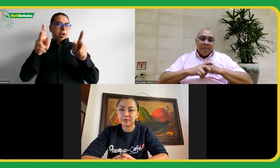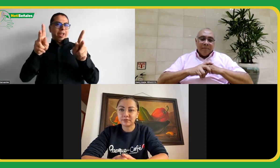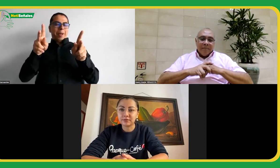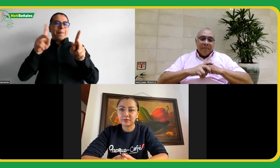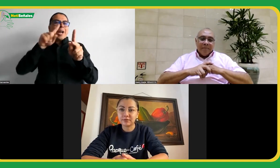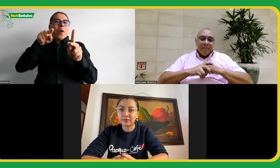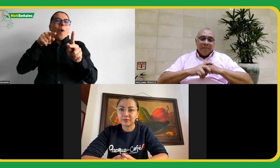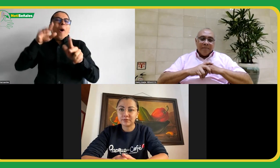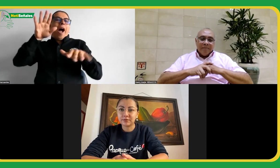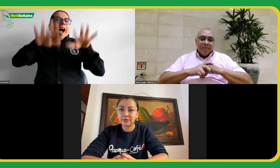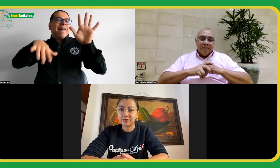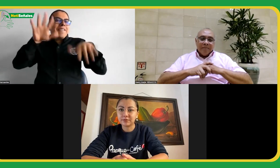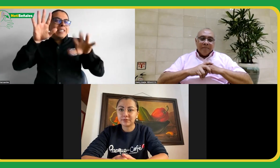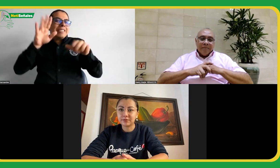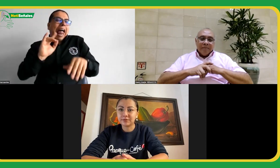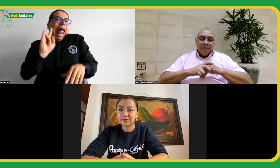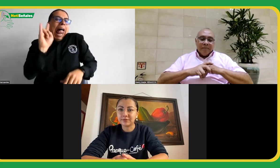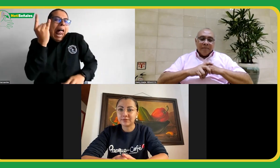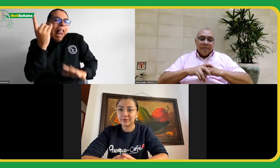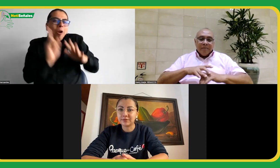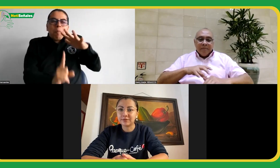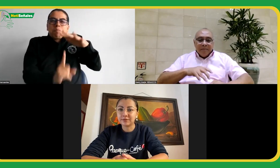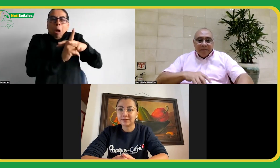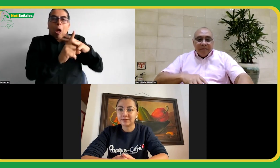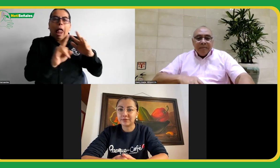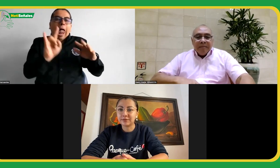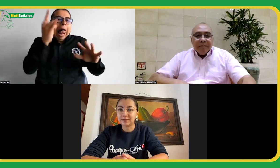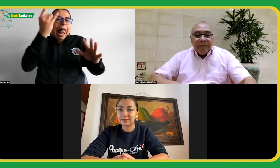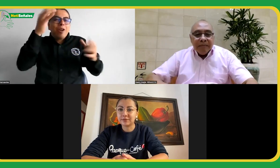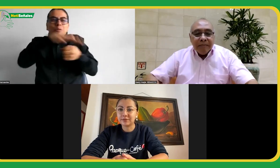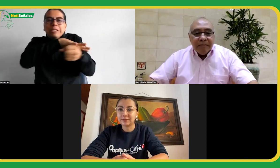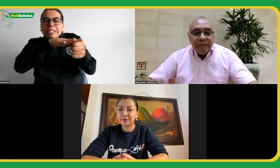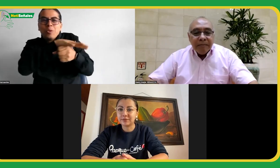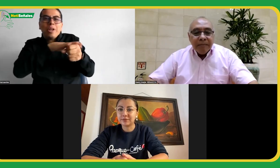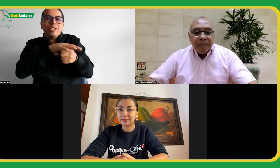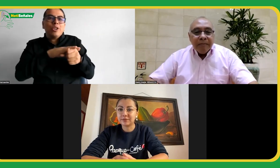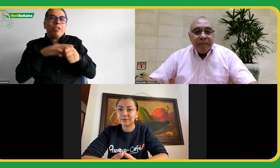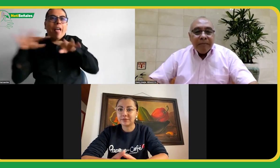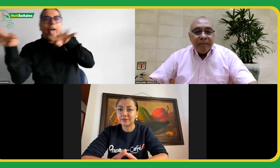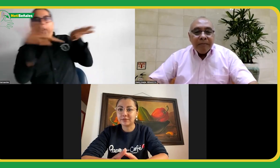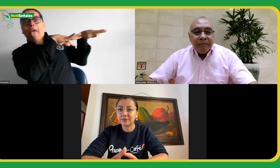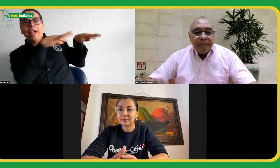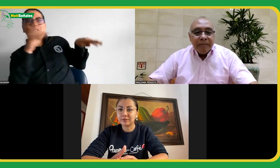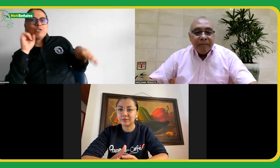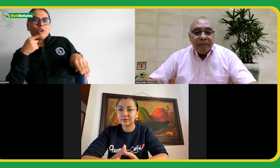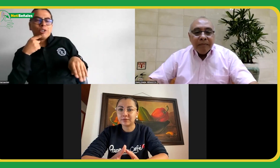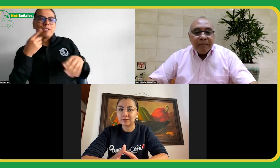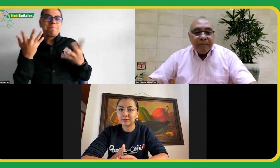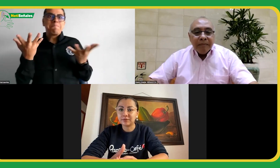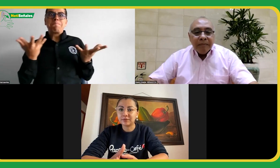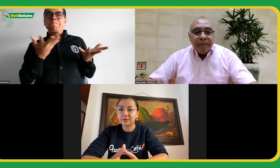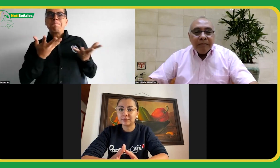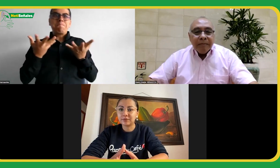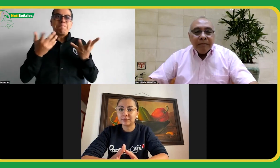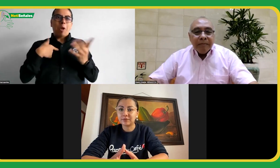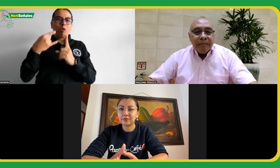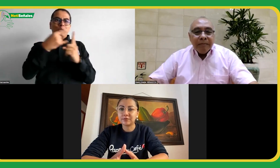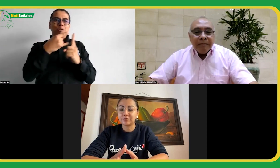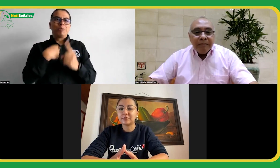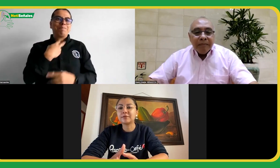lado, en fin, nosotros teníamos una pantalla en donde teníamos dos imágenes, la panorámica del auditorio y en